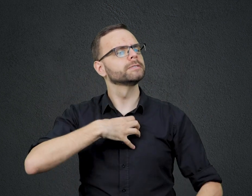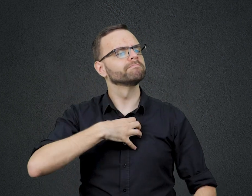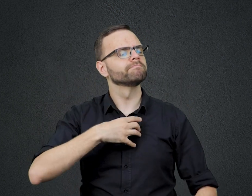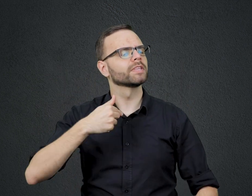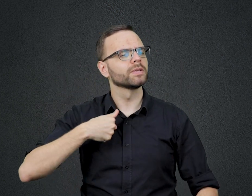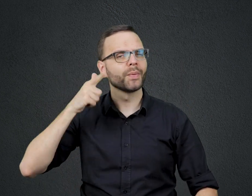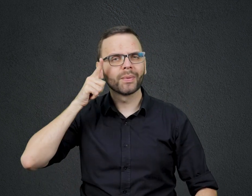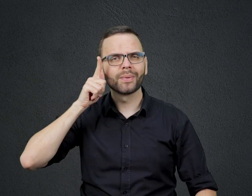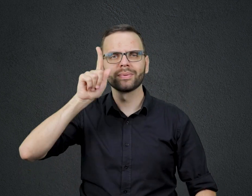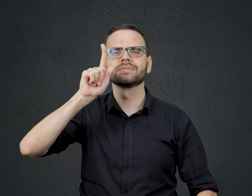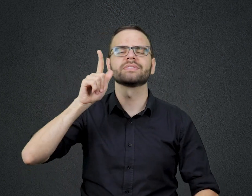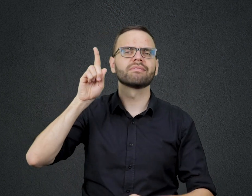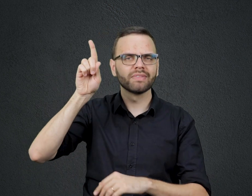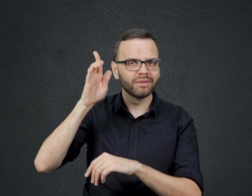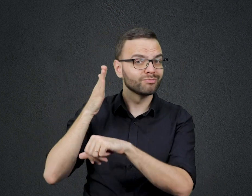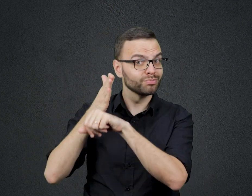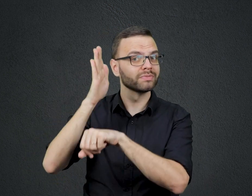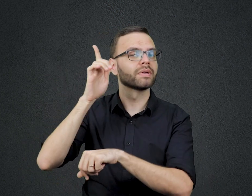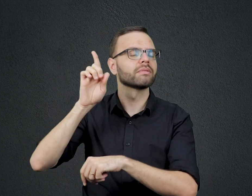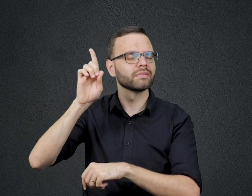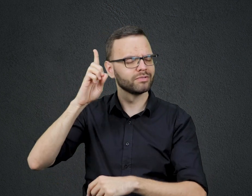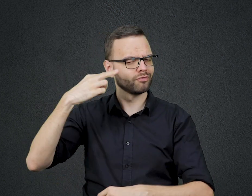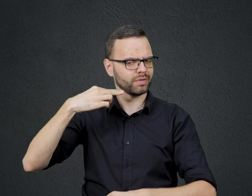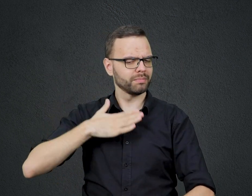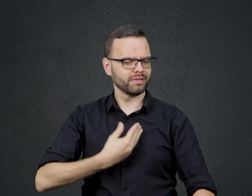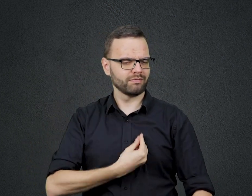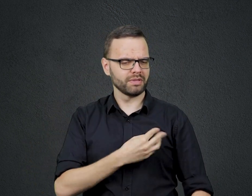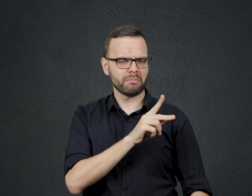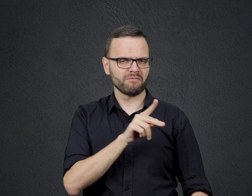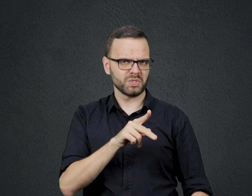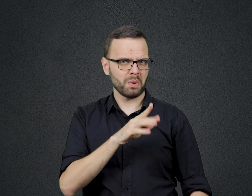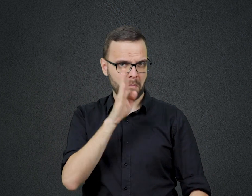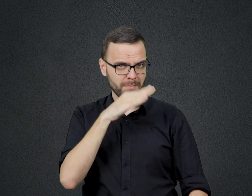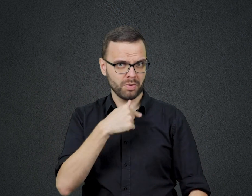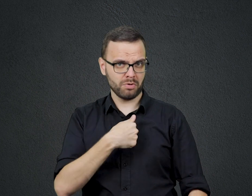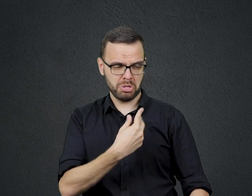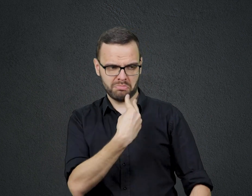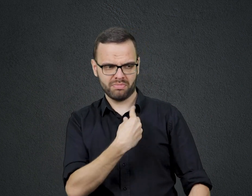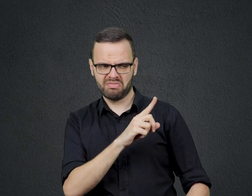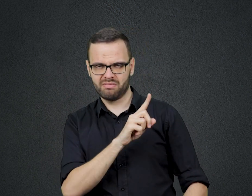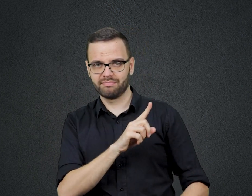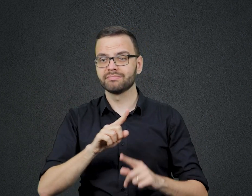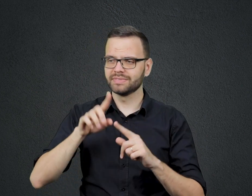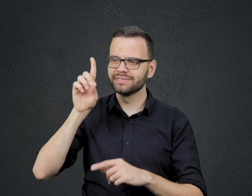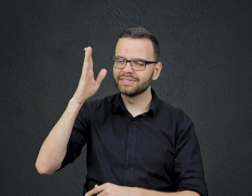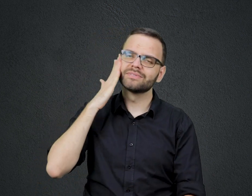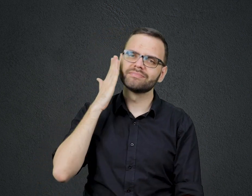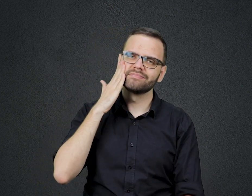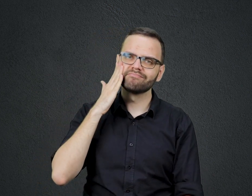aprovado por Deus O que era muito mais importante Eu e alguns colegas pudemos testemunhar de Cristo A outros